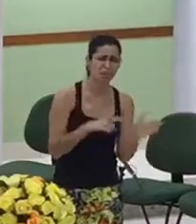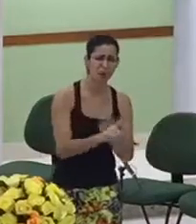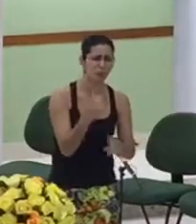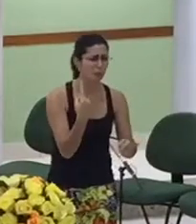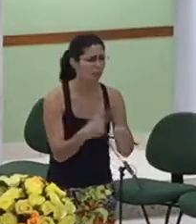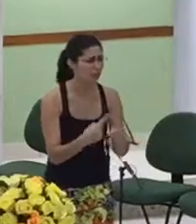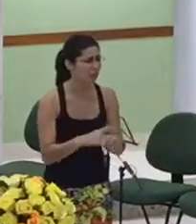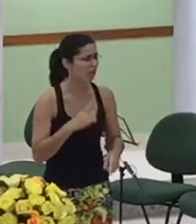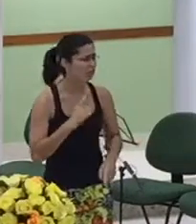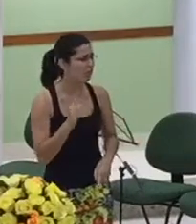pastor